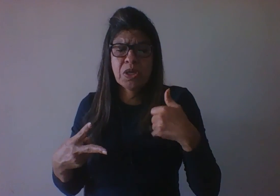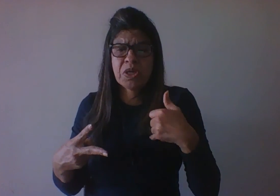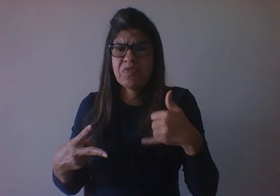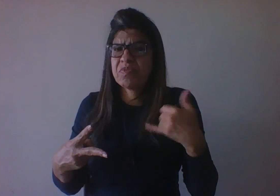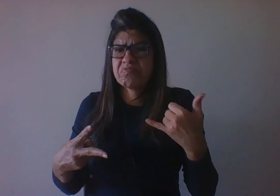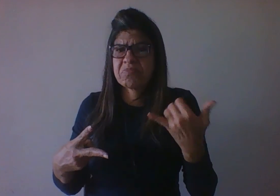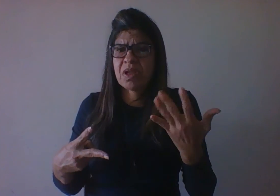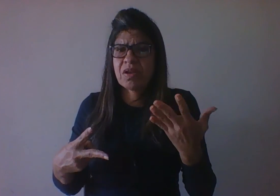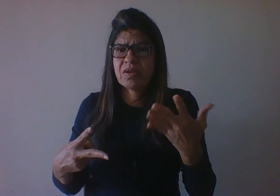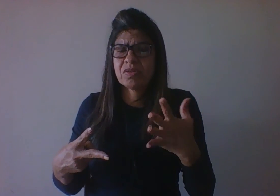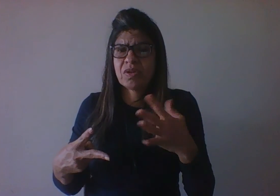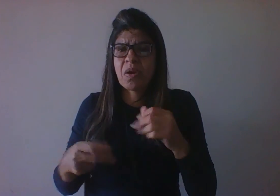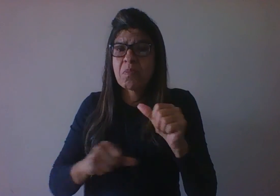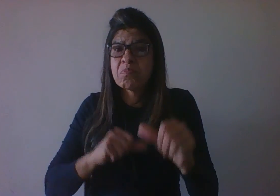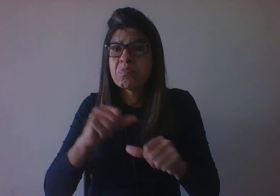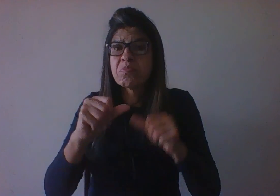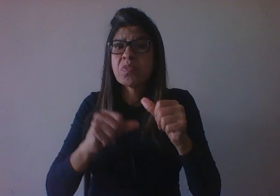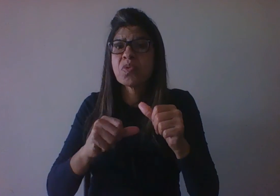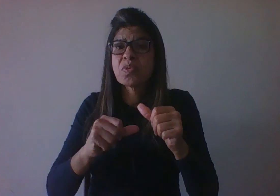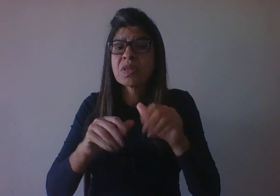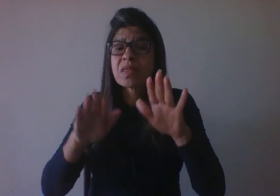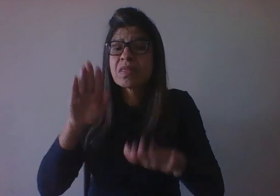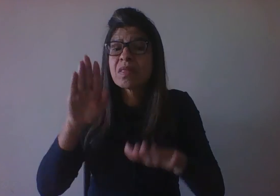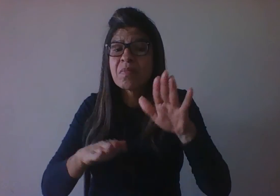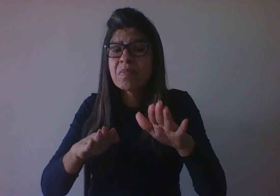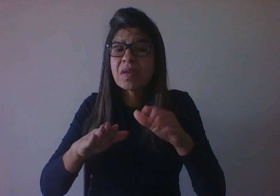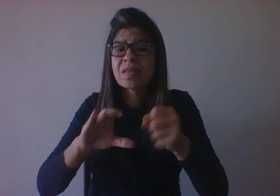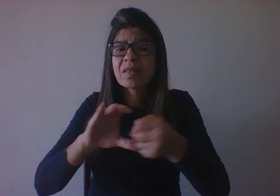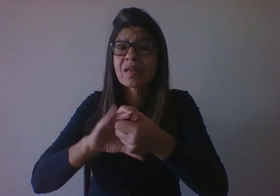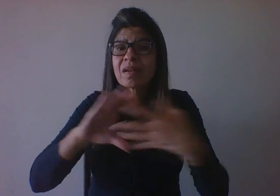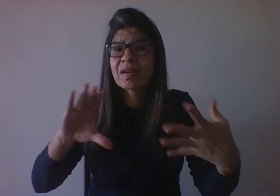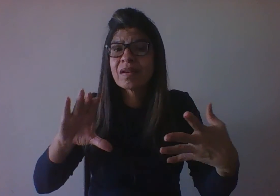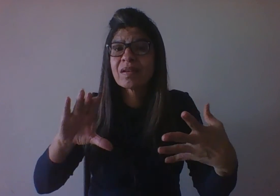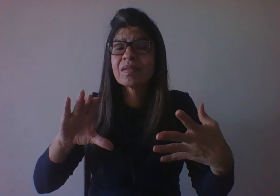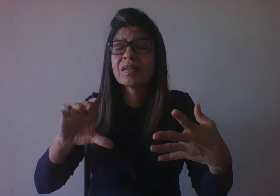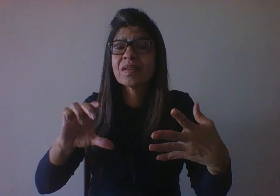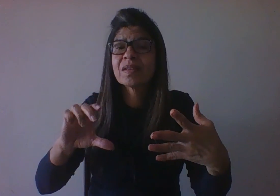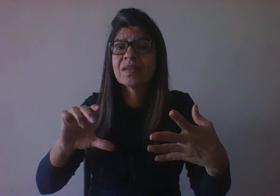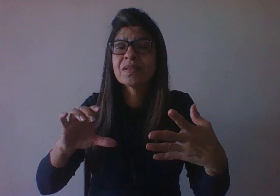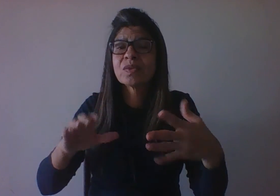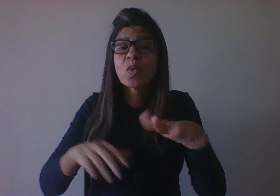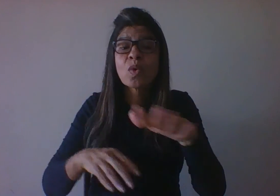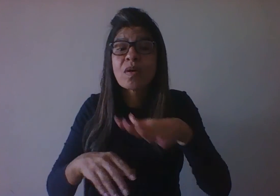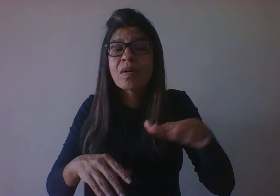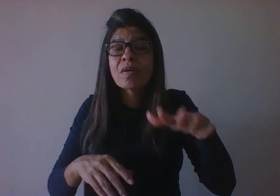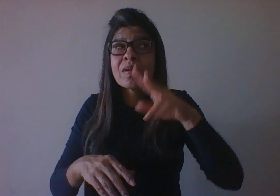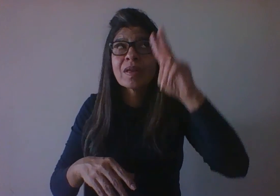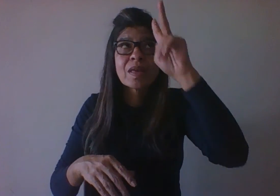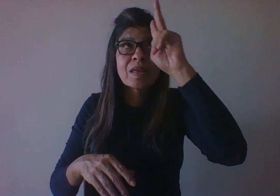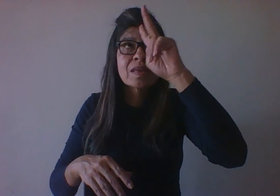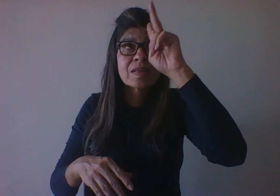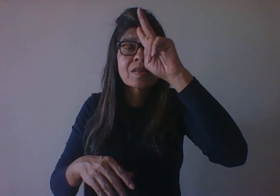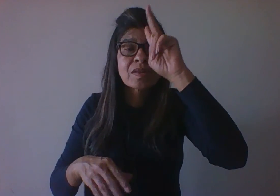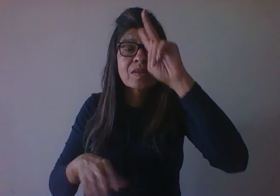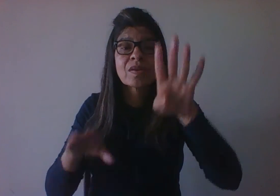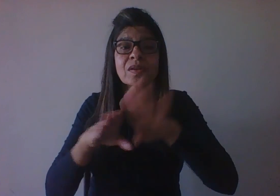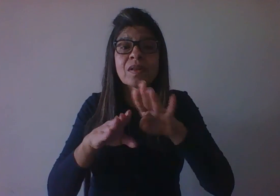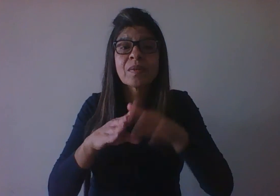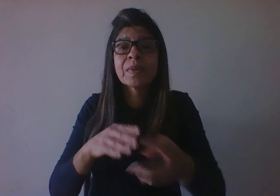em função dessas características do ambiente histórico e do ambiente cultural. Falando da expectativa de vida, ela